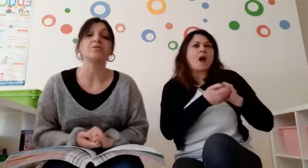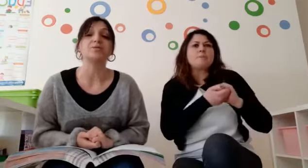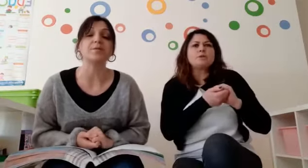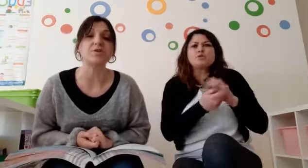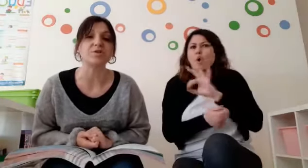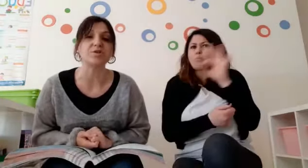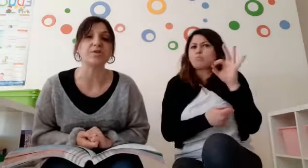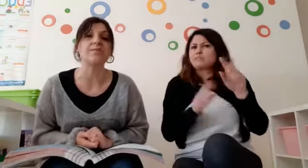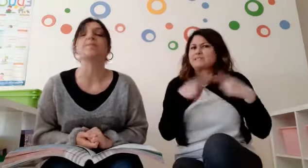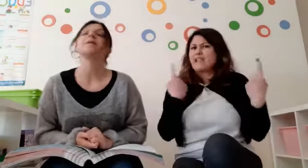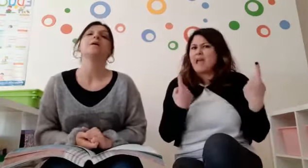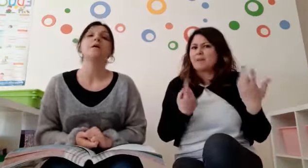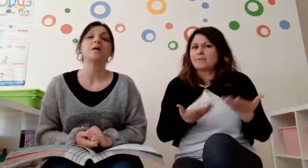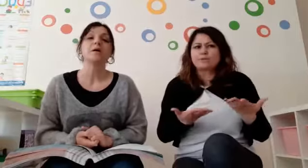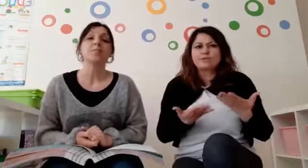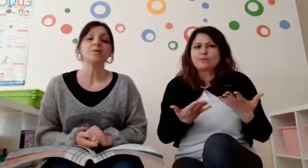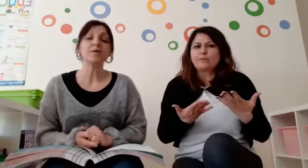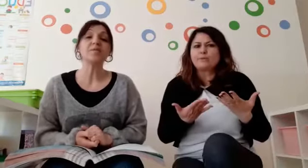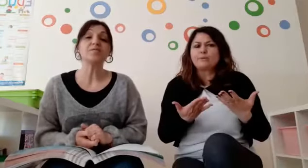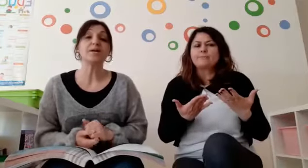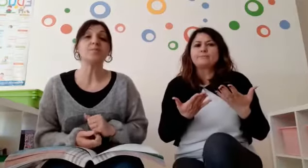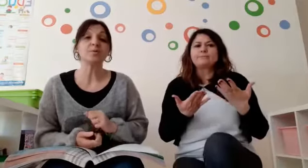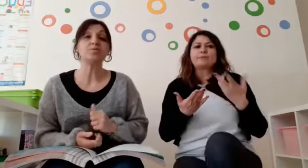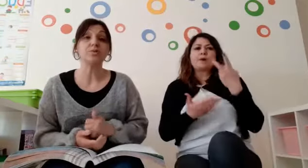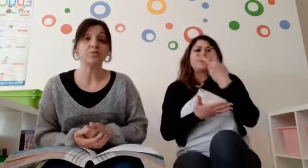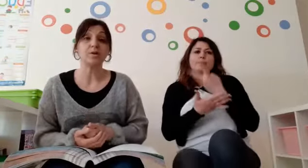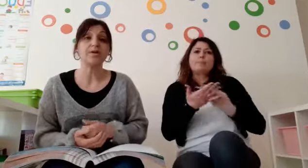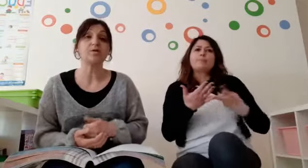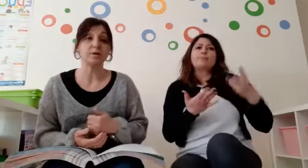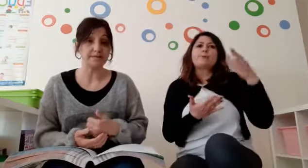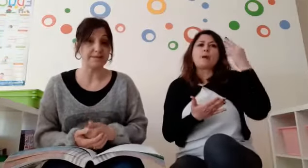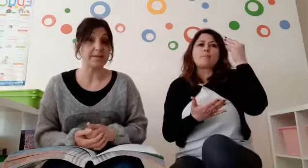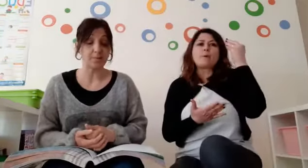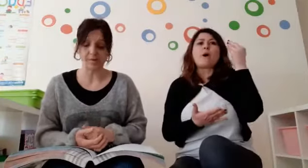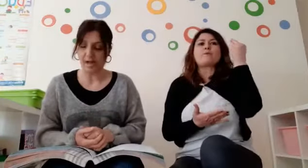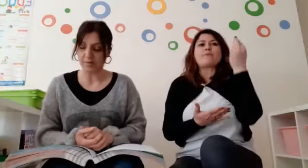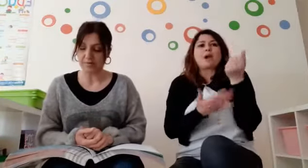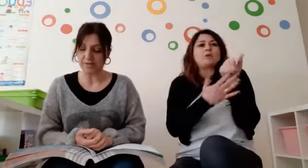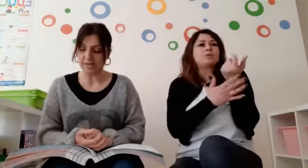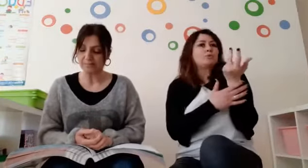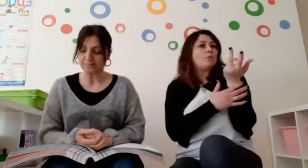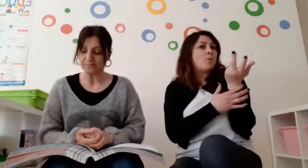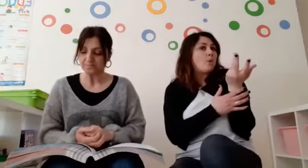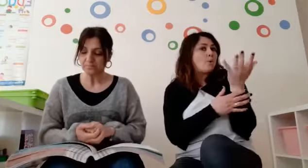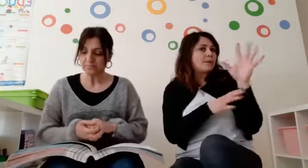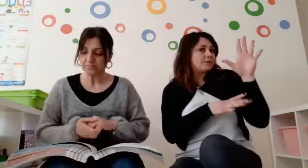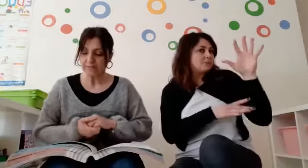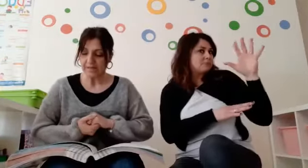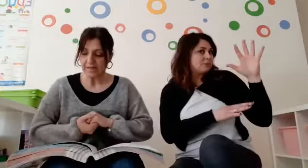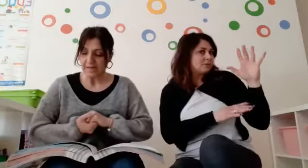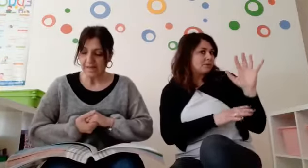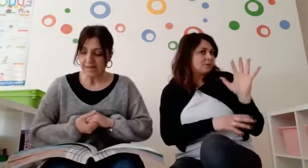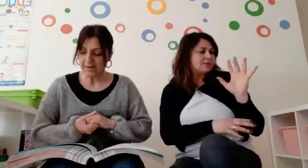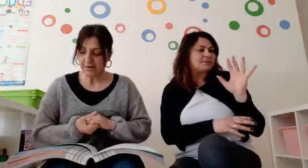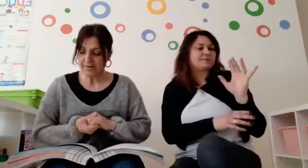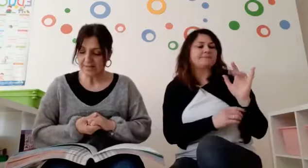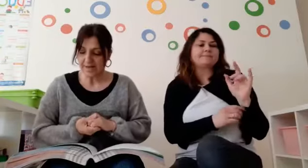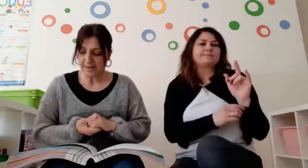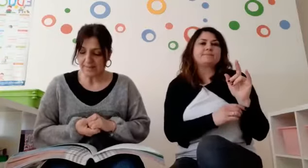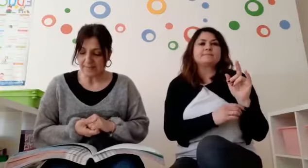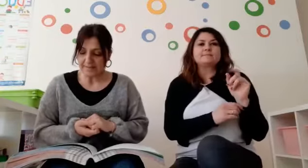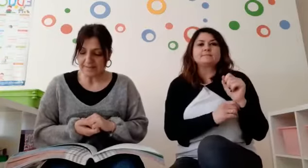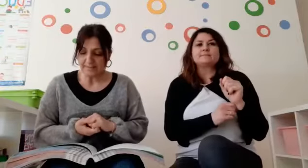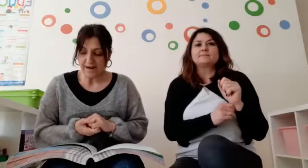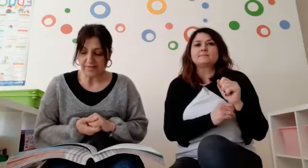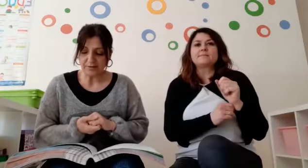erano nemici? Proviamo a fare poi tutti i numeri con le dita. Proviamoci, eh? E cosa